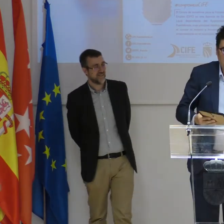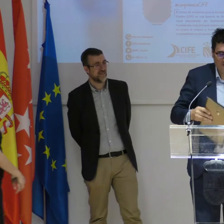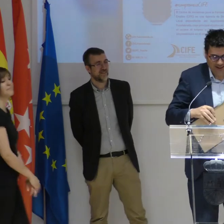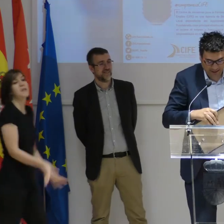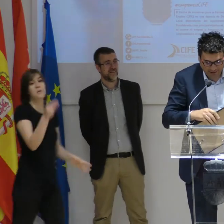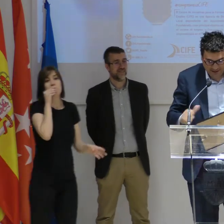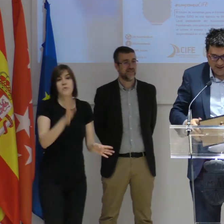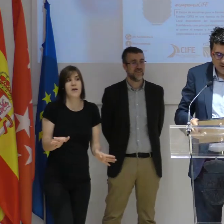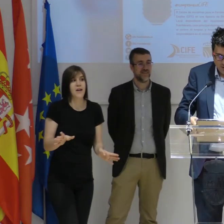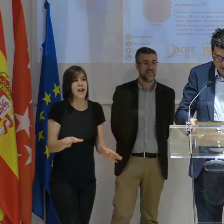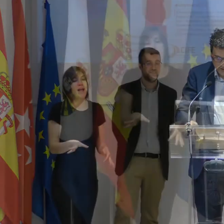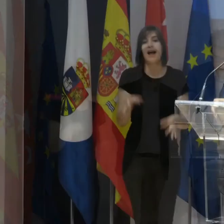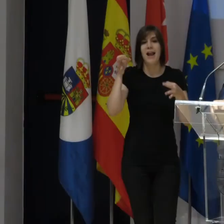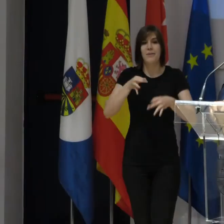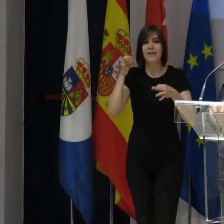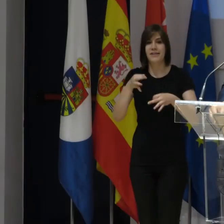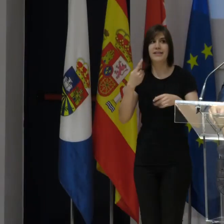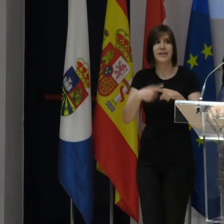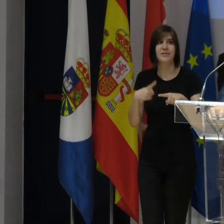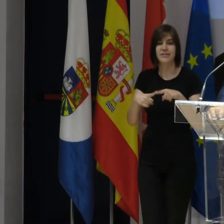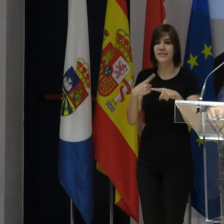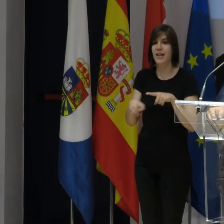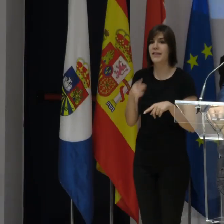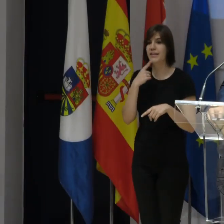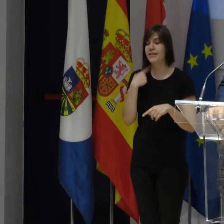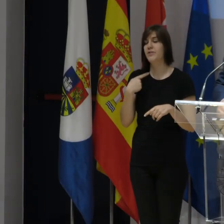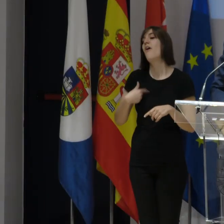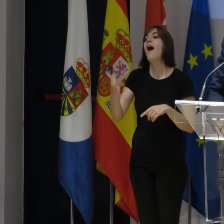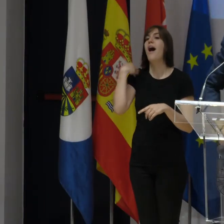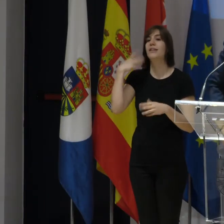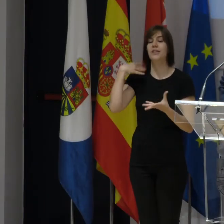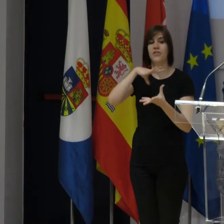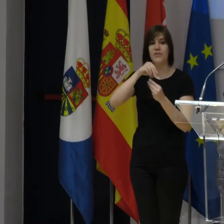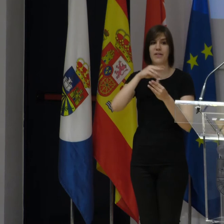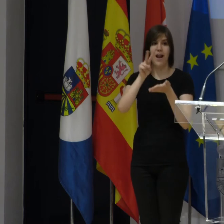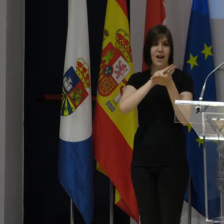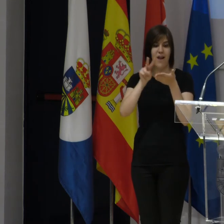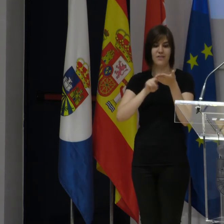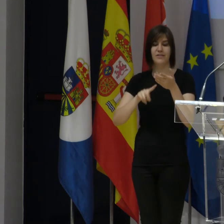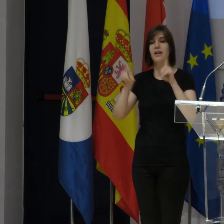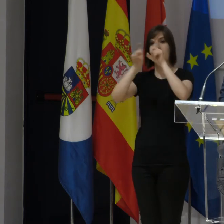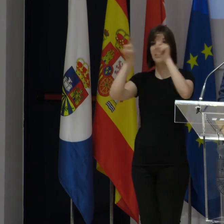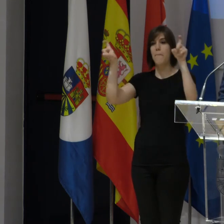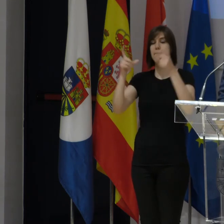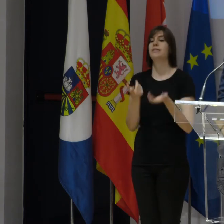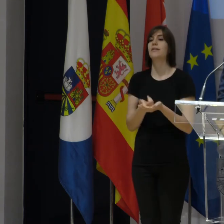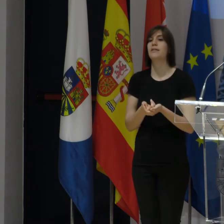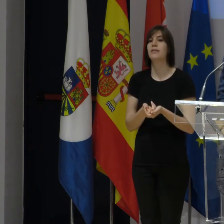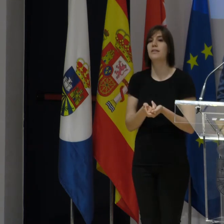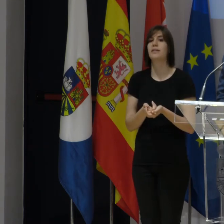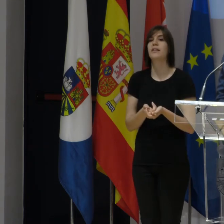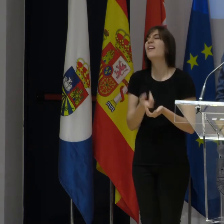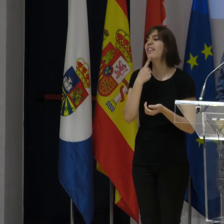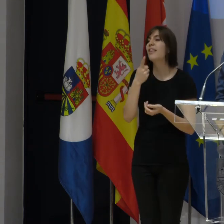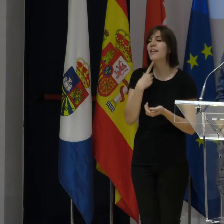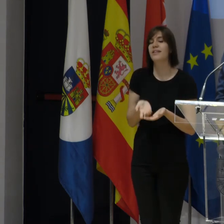Bueno, la verdad es se han dicho muchas cosas. Ayer leía una noticia en prensa, que me llamó mucho la atención, ¿vale?,